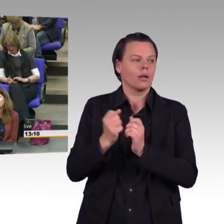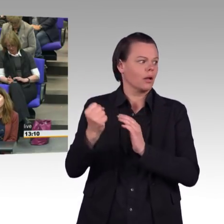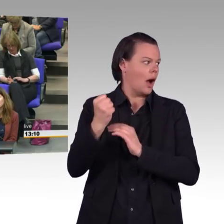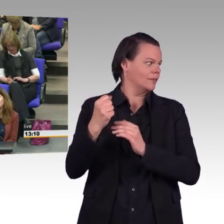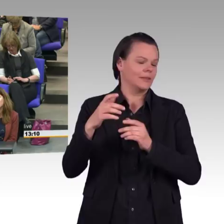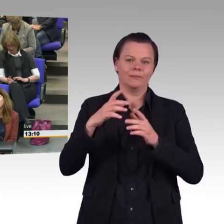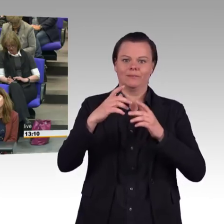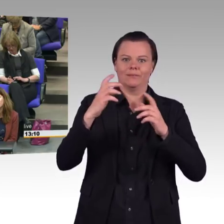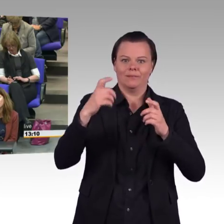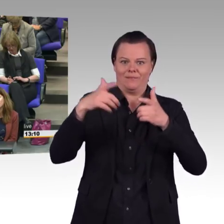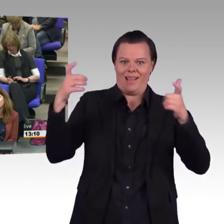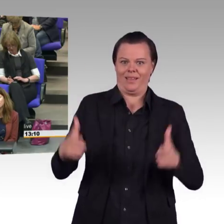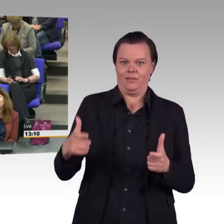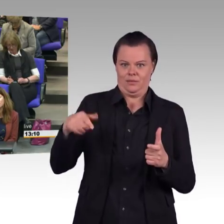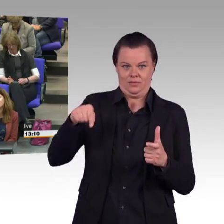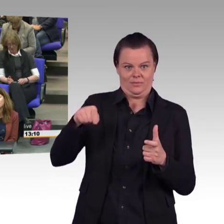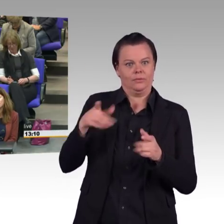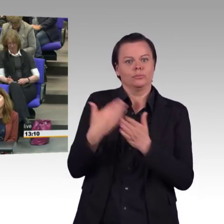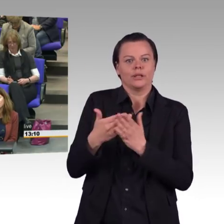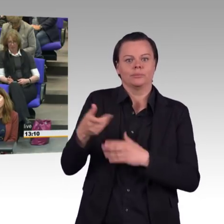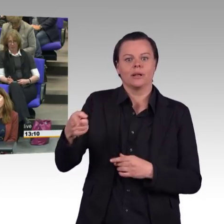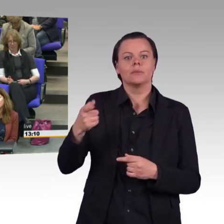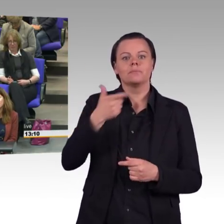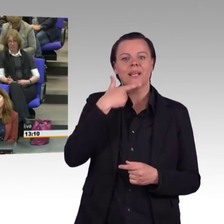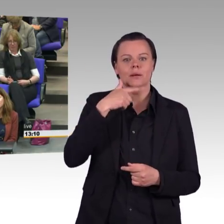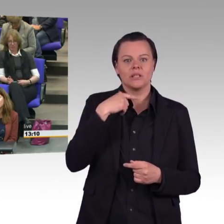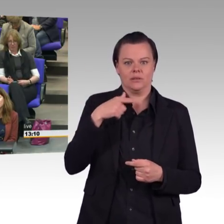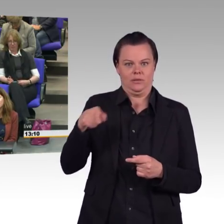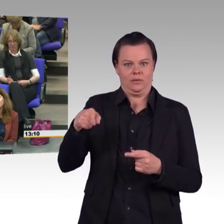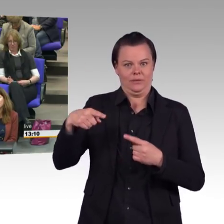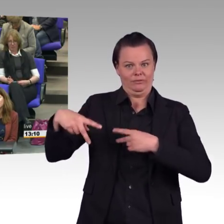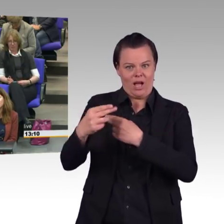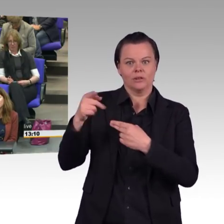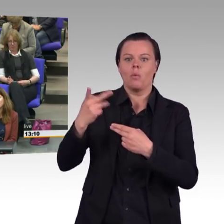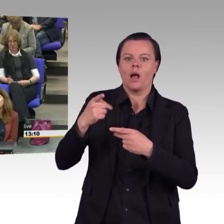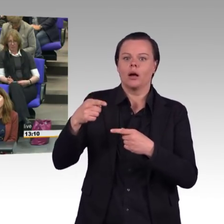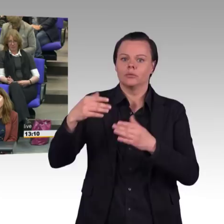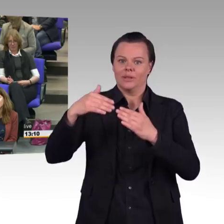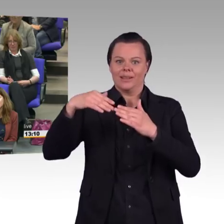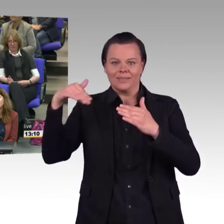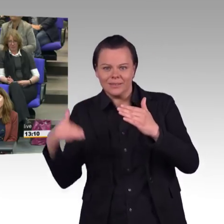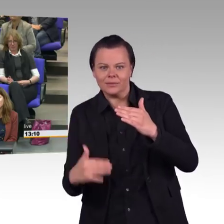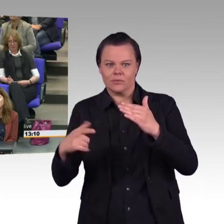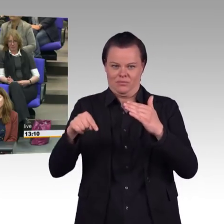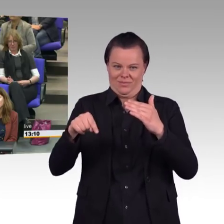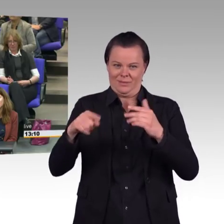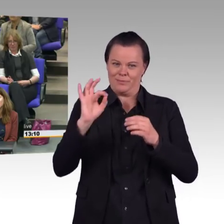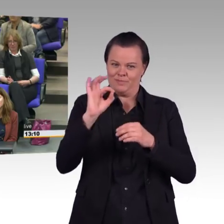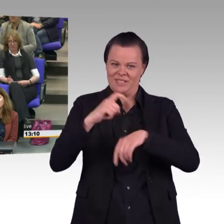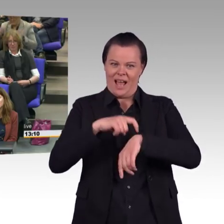Ich habe mir mal die letzten Tage aus anderem Anlass den Aktienkurs von RWE über die letzten 15 Jahre